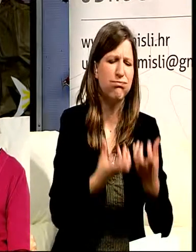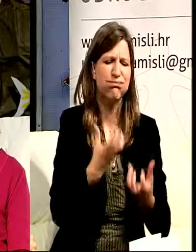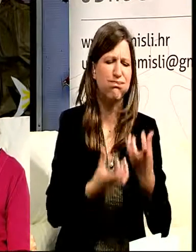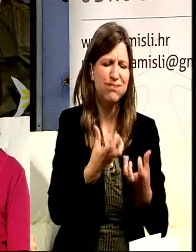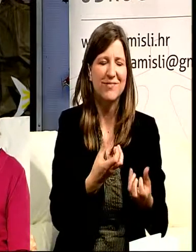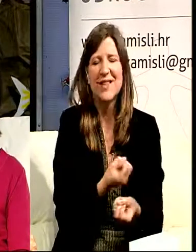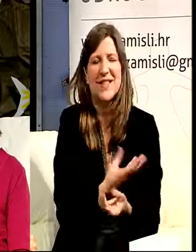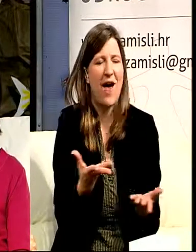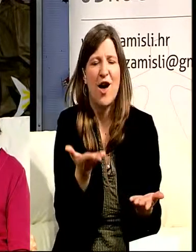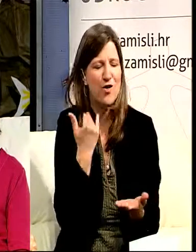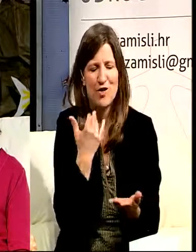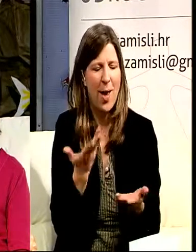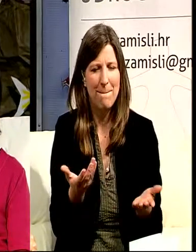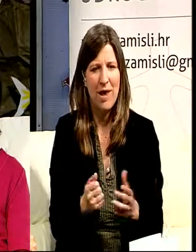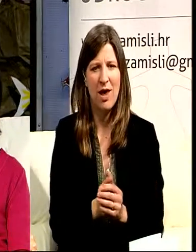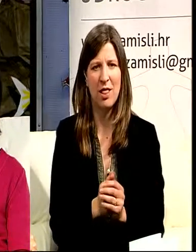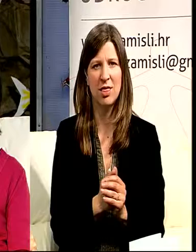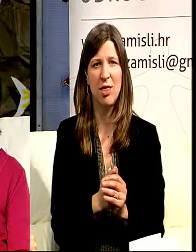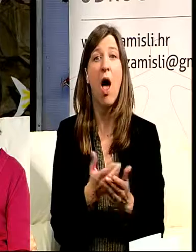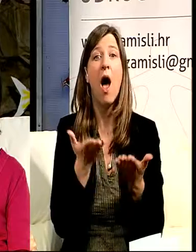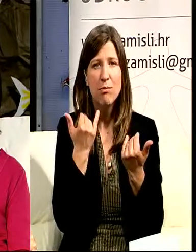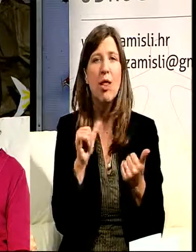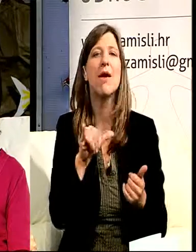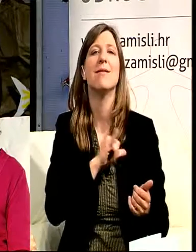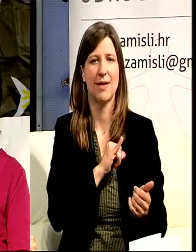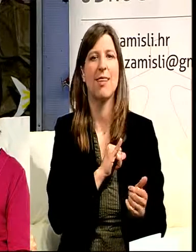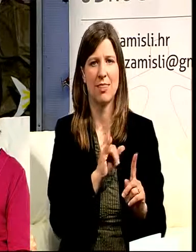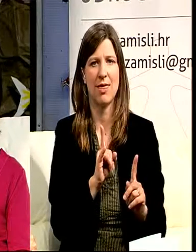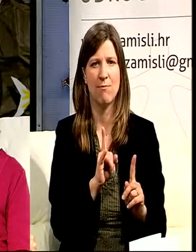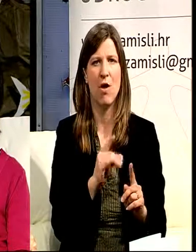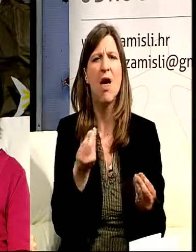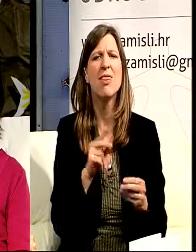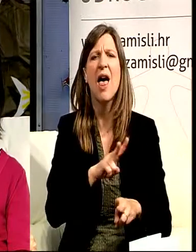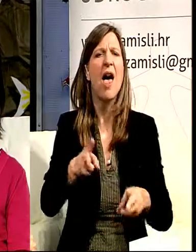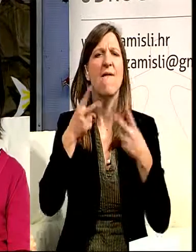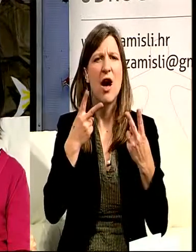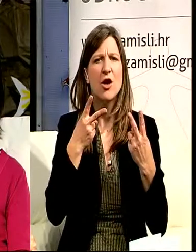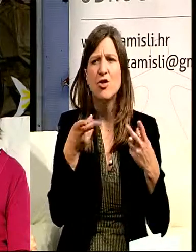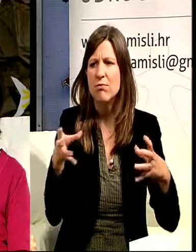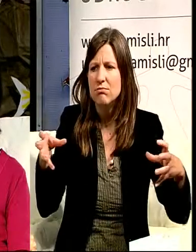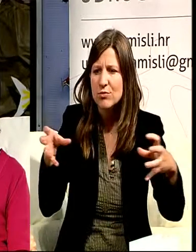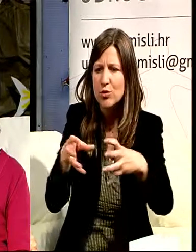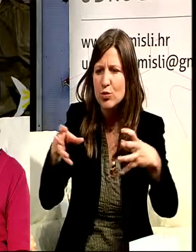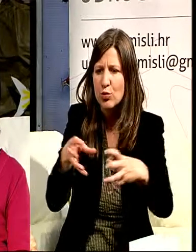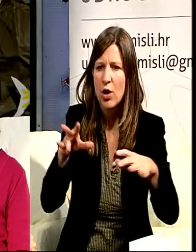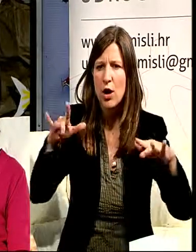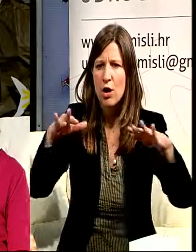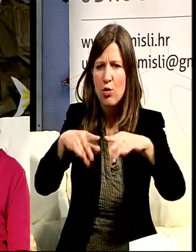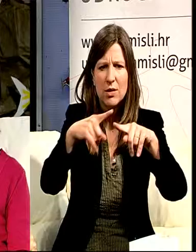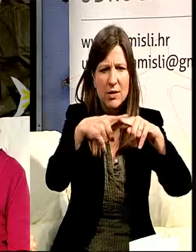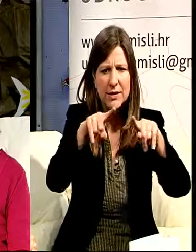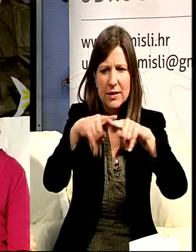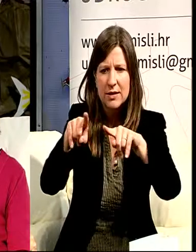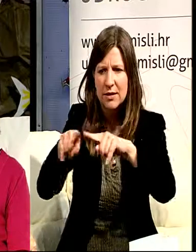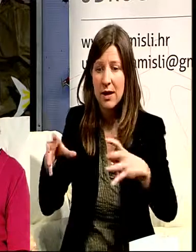svašta nešto. Uglavnom vrlo zanimljivo i ono što je isto jako bitno, taj socijalni moment gdje se ljudi druže, međusobno